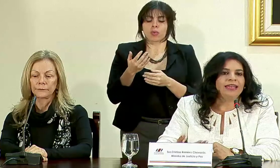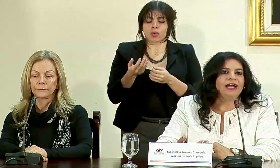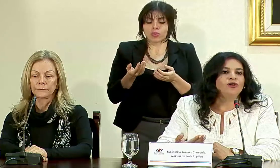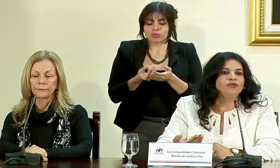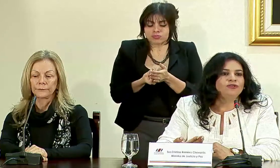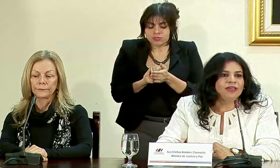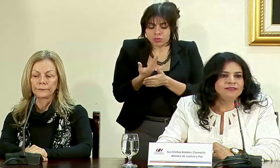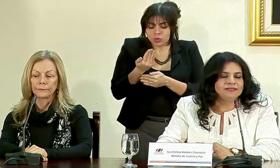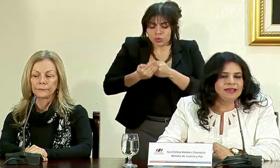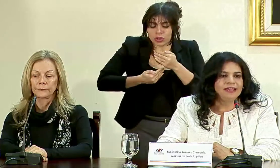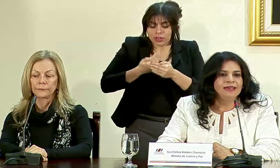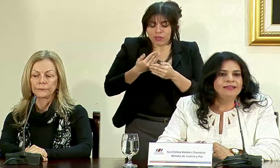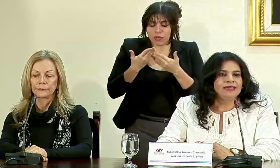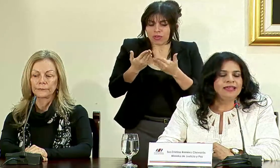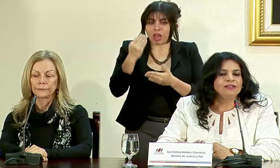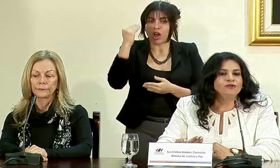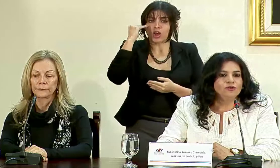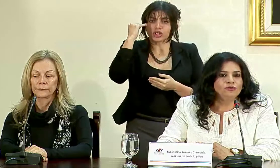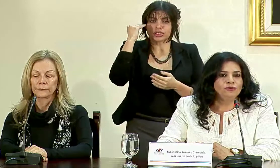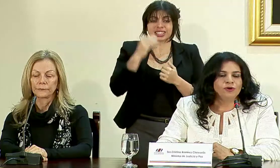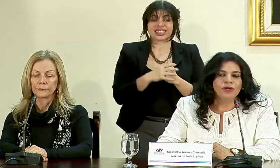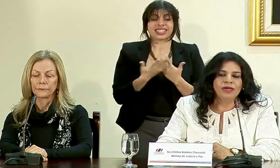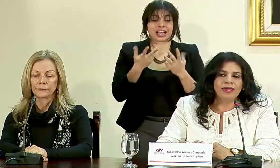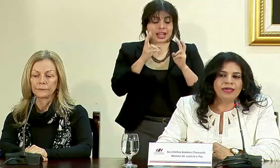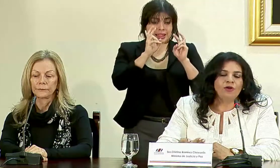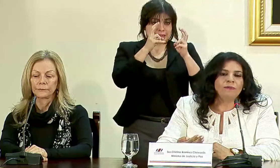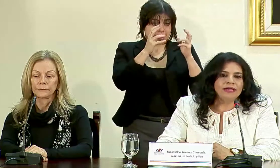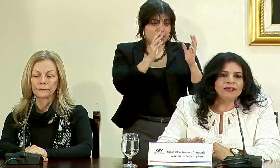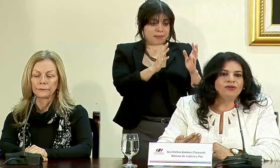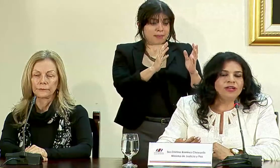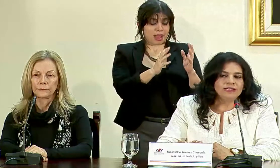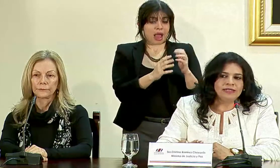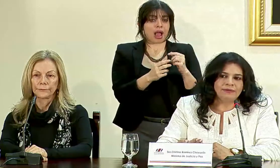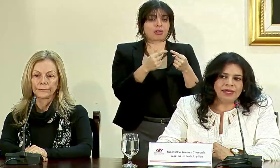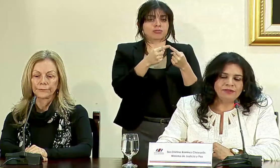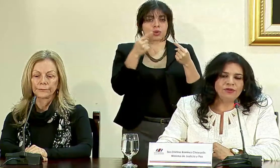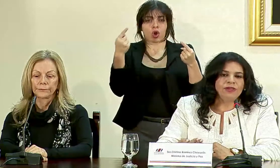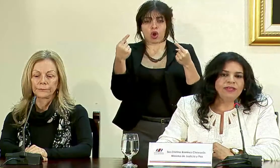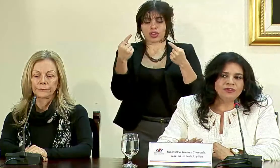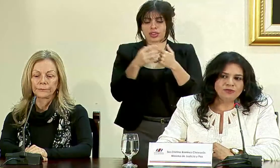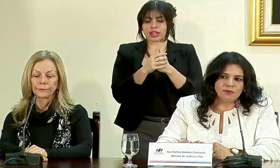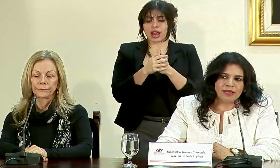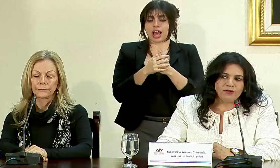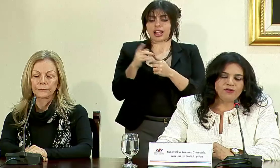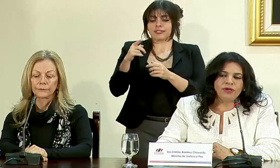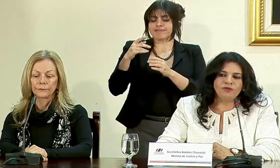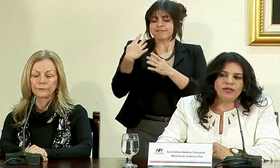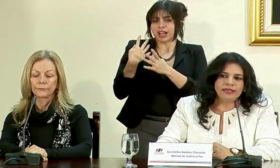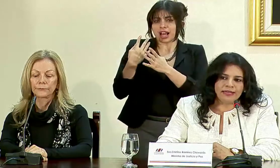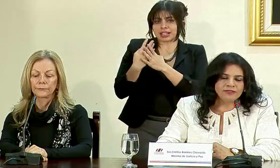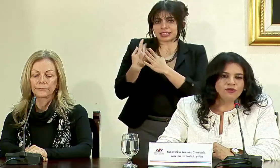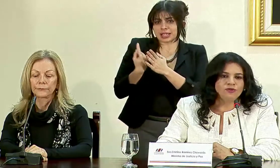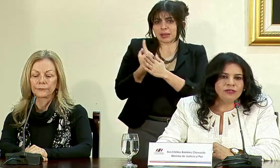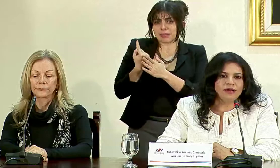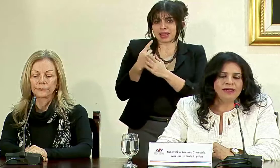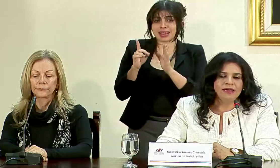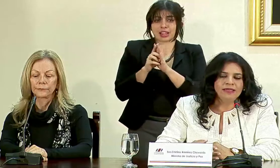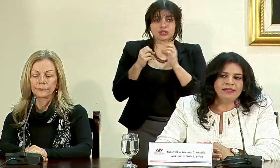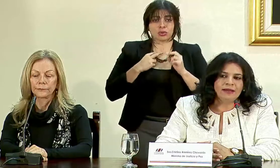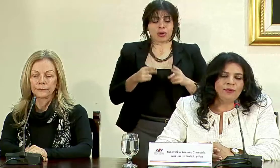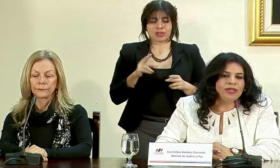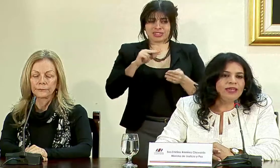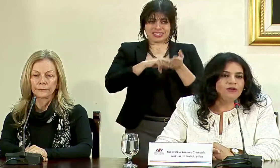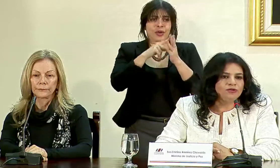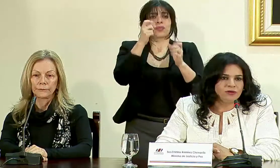que genere la conciencia de que el asunto combate contra el hacinamiento y derechos humanos no es una tarea exclusiva